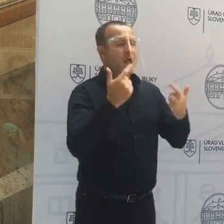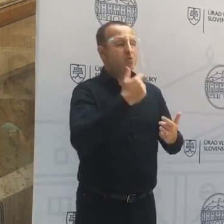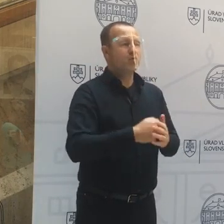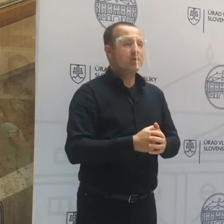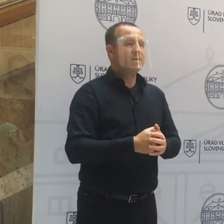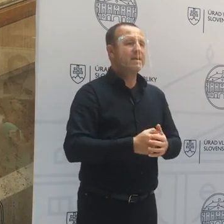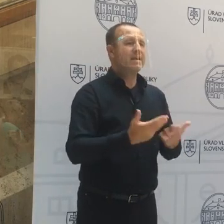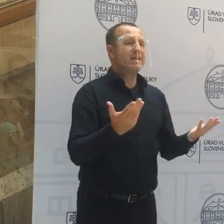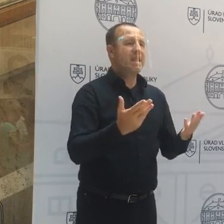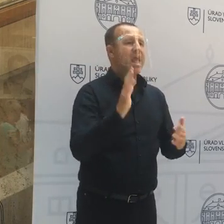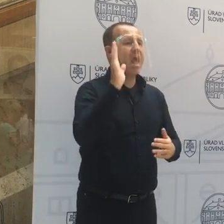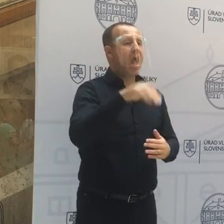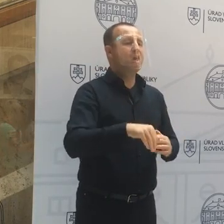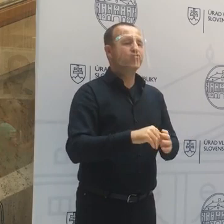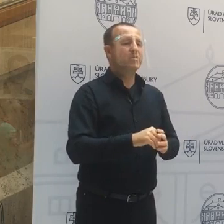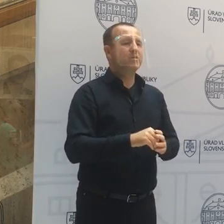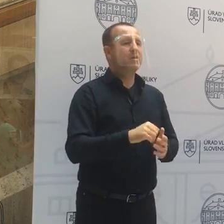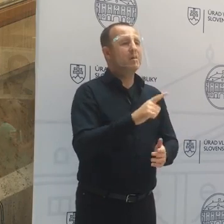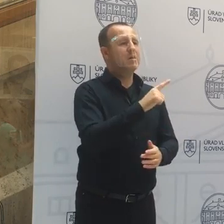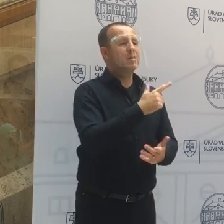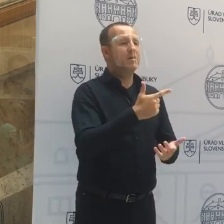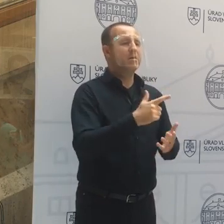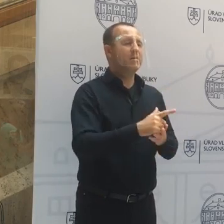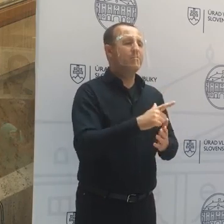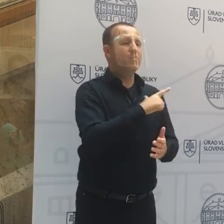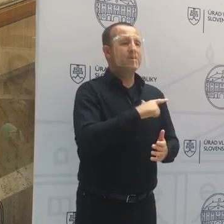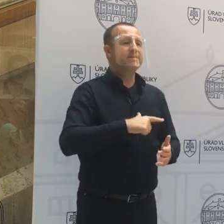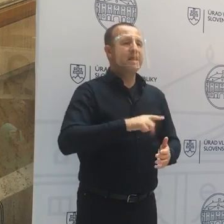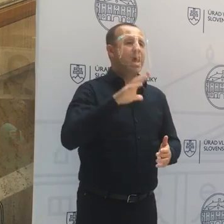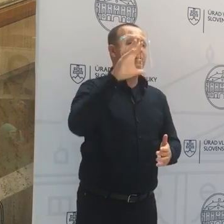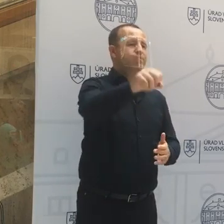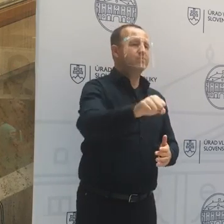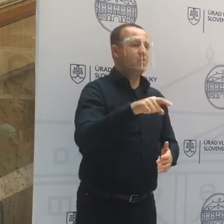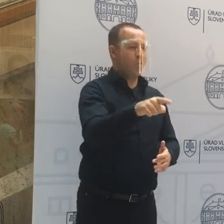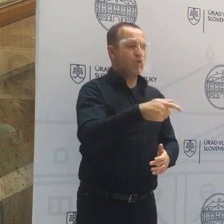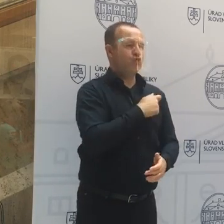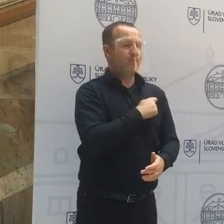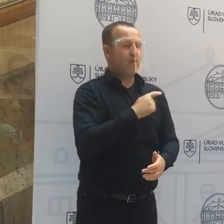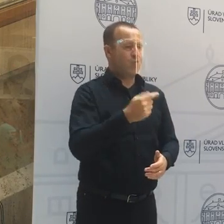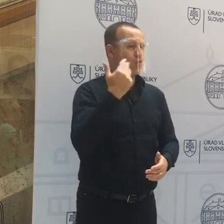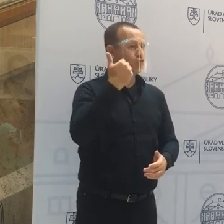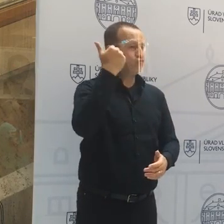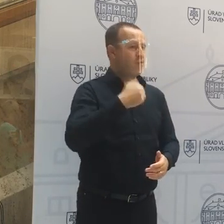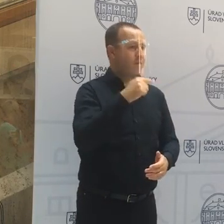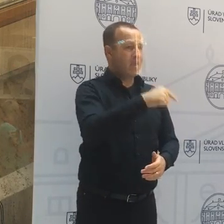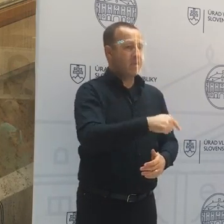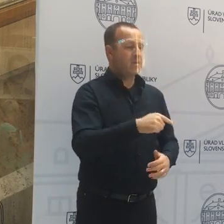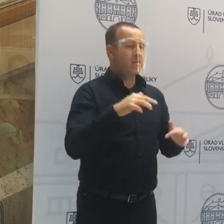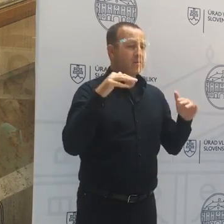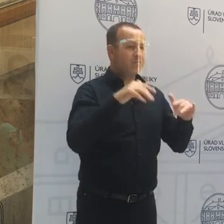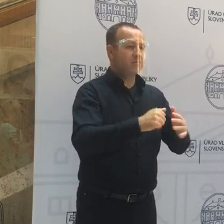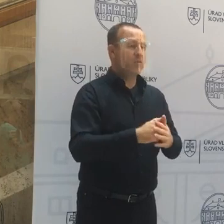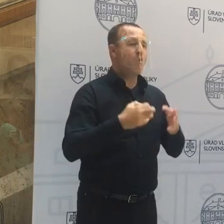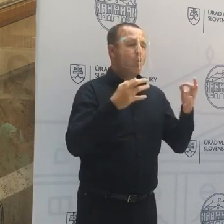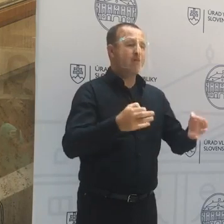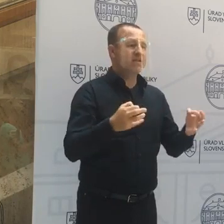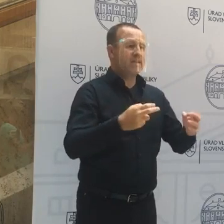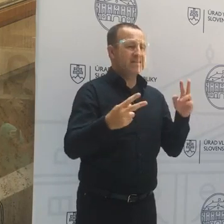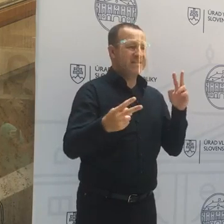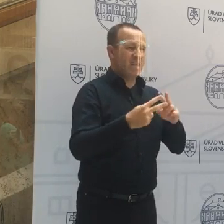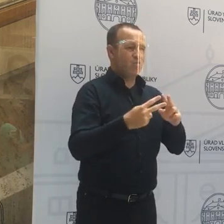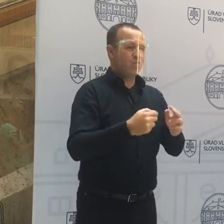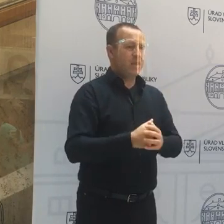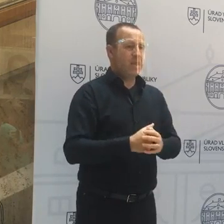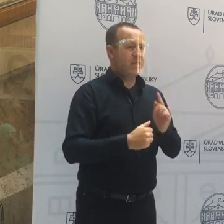že kde až siaha možno takáto korupcia. Je to predstavený človek, ktorý bol aj prítomný na tých neoficiálnom stretnutí, ale